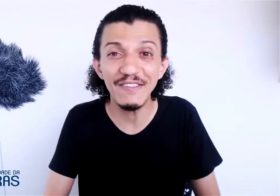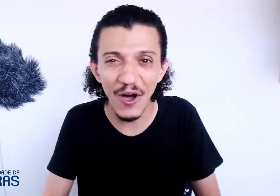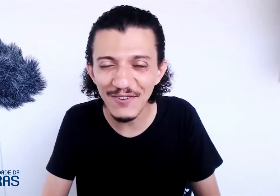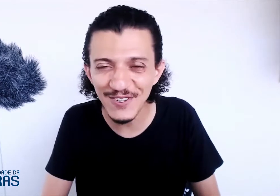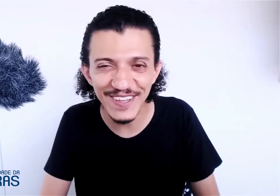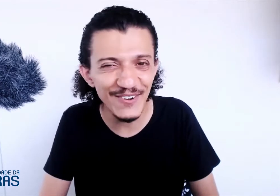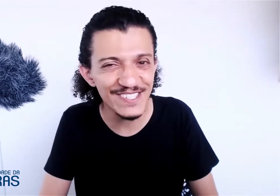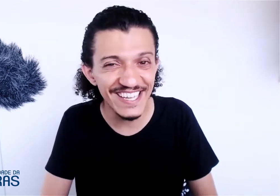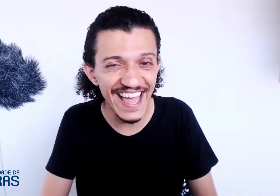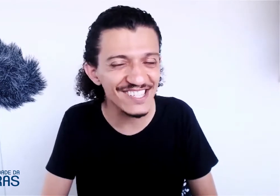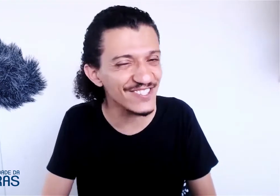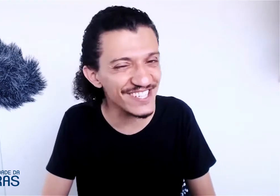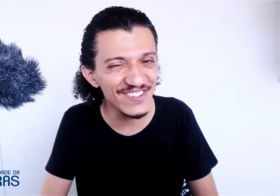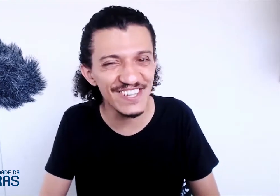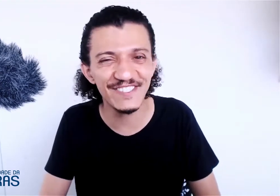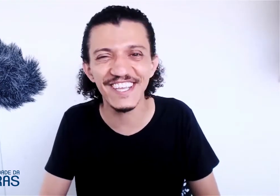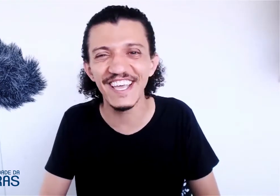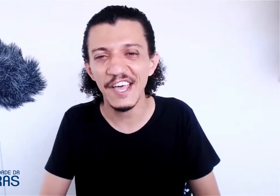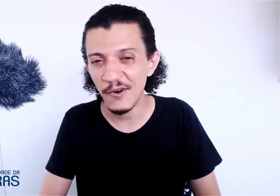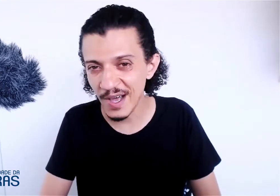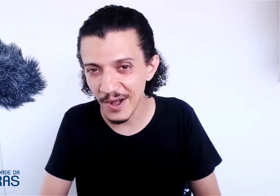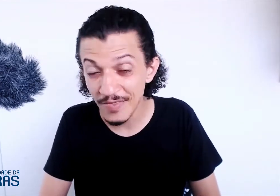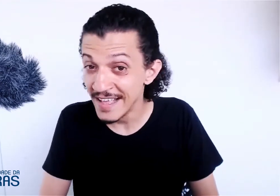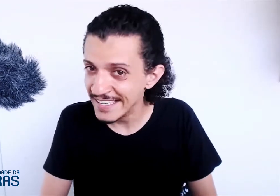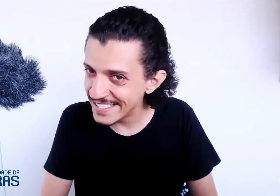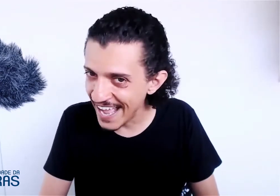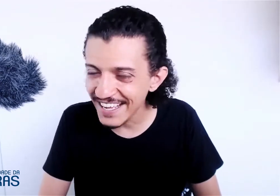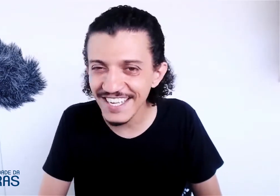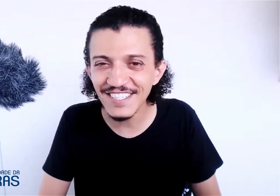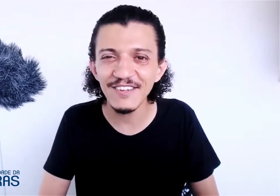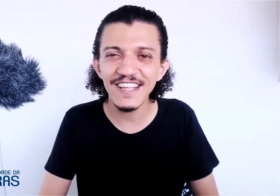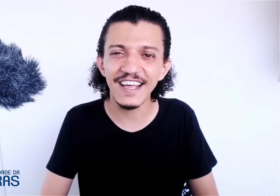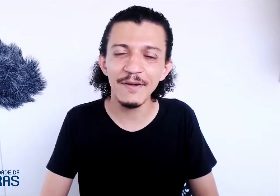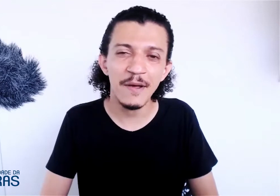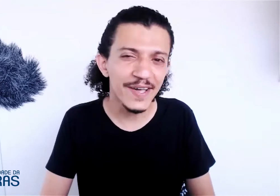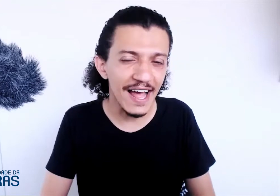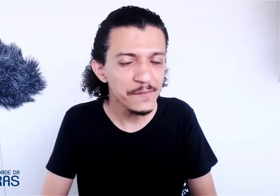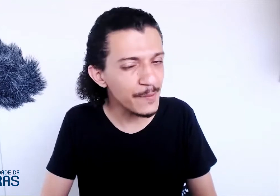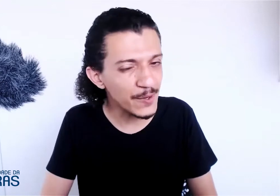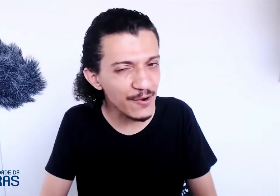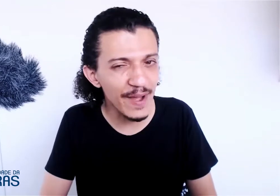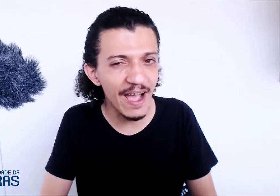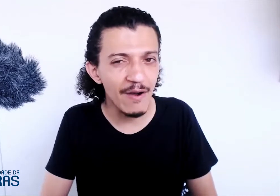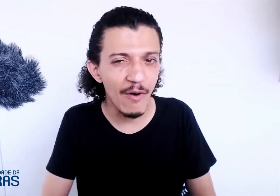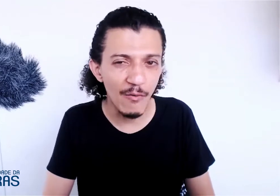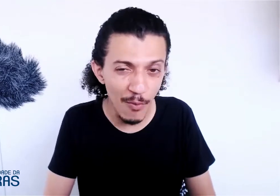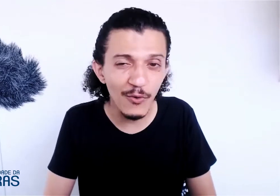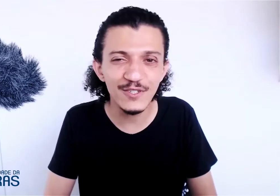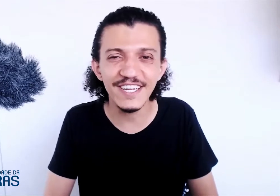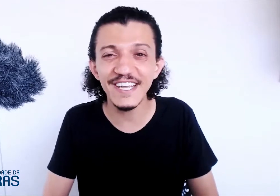novos conteúdos inéditos, exclusivos aqui no canal. Segue a gente lá no Instagram, porque lá você pode acompanhar um pouco do dia a dia